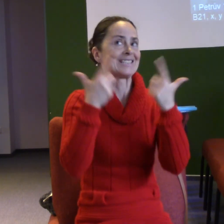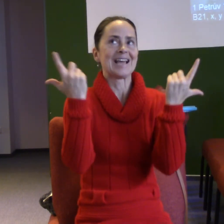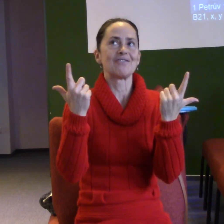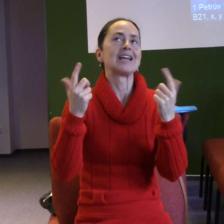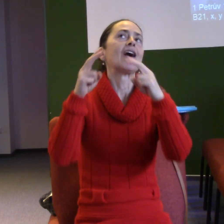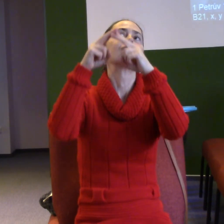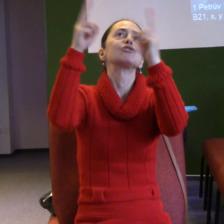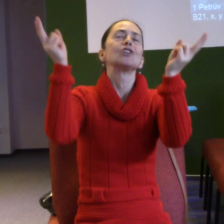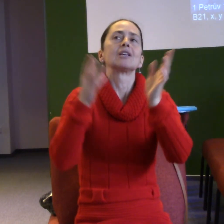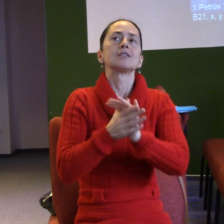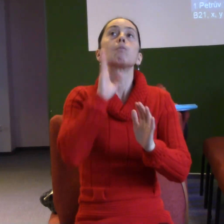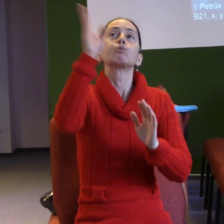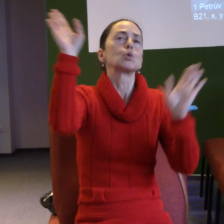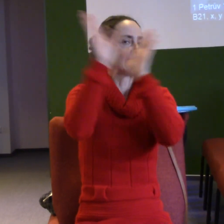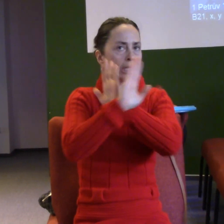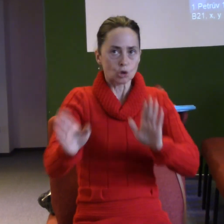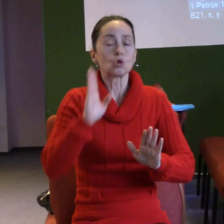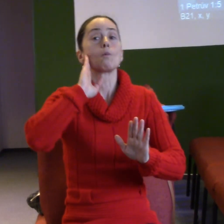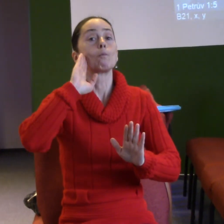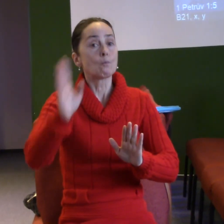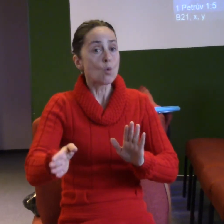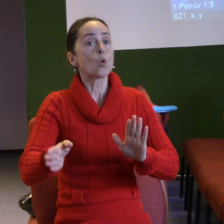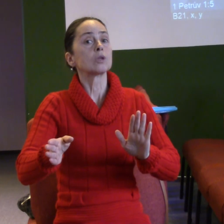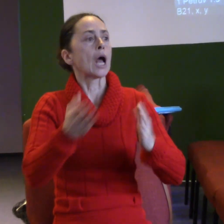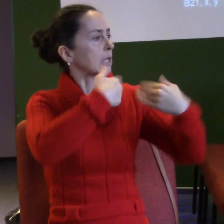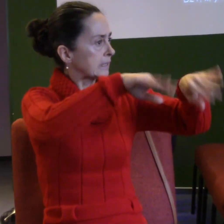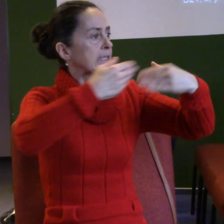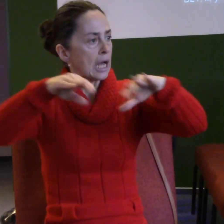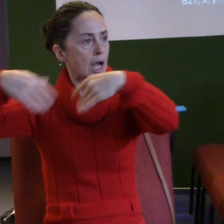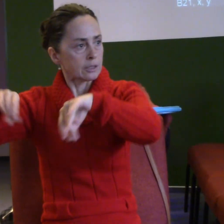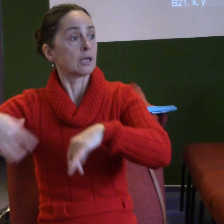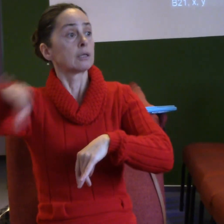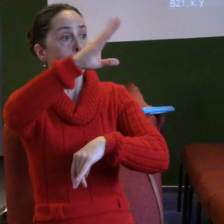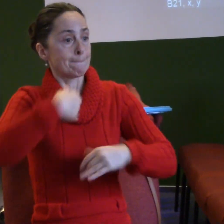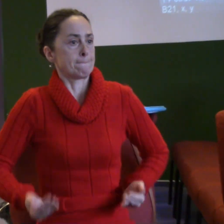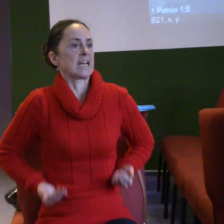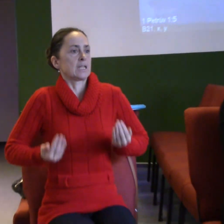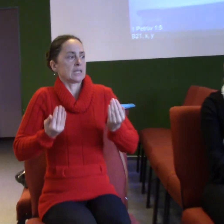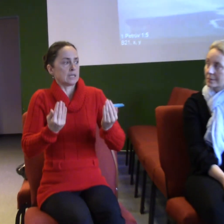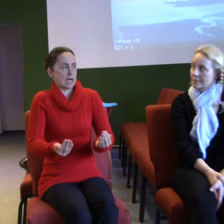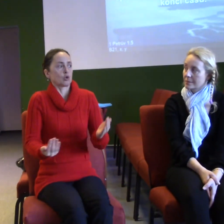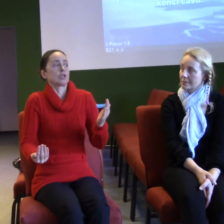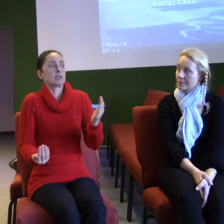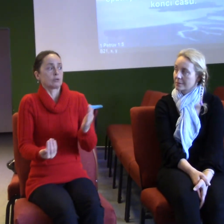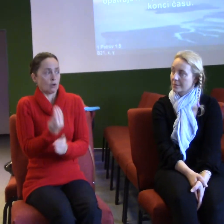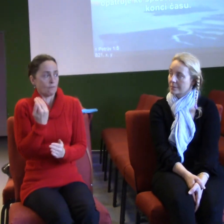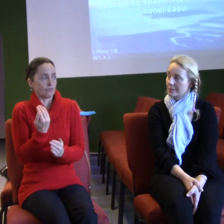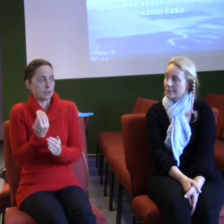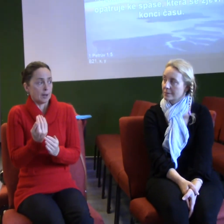chránit. Když jsme se mu narodili, on nás ubezpečil, že před námi je neuvěřitelná událost,